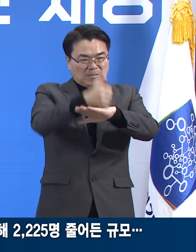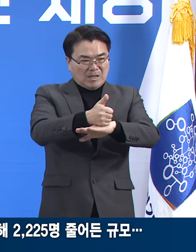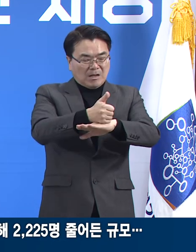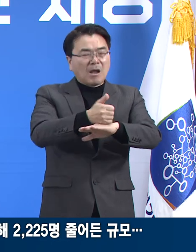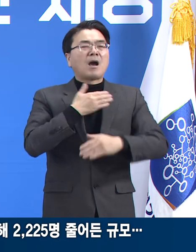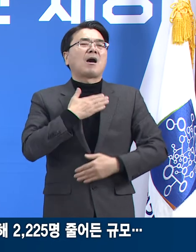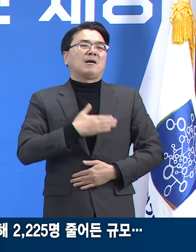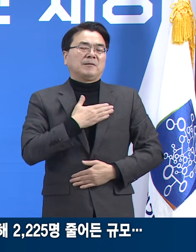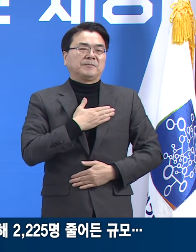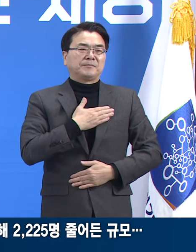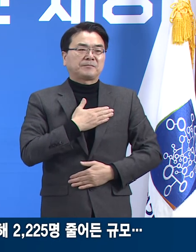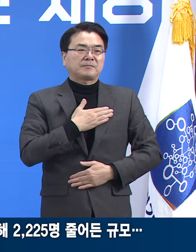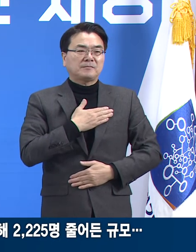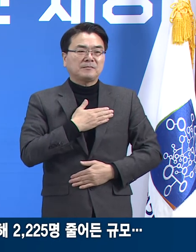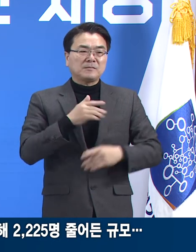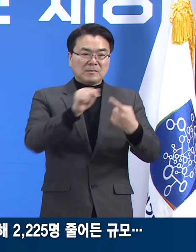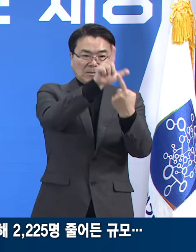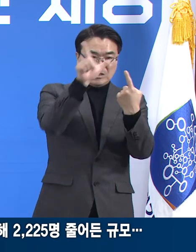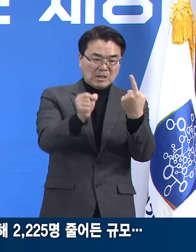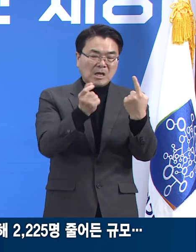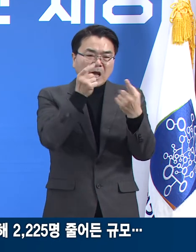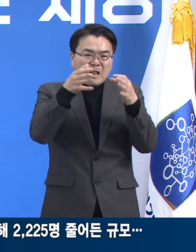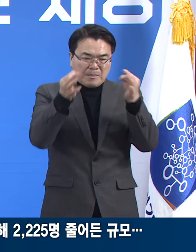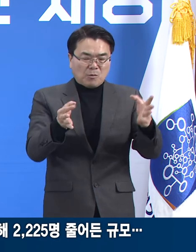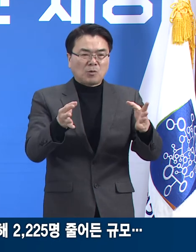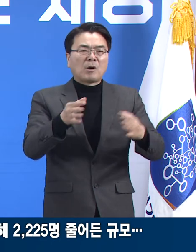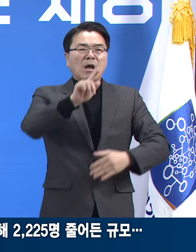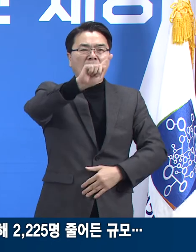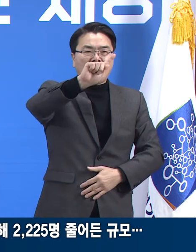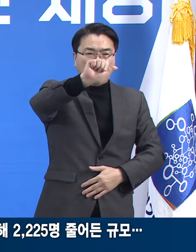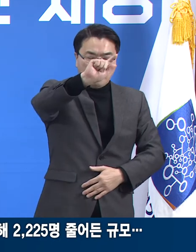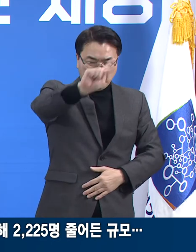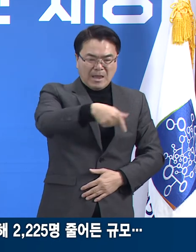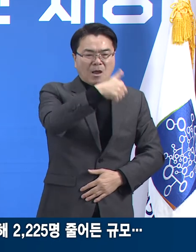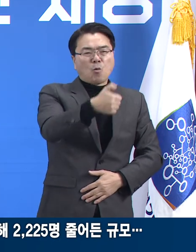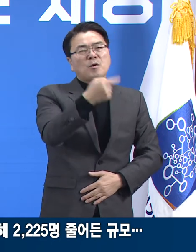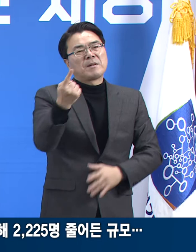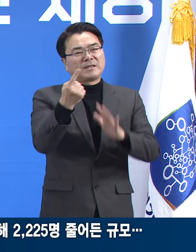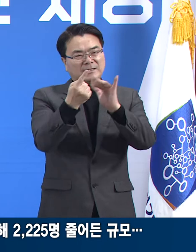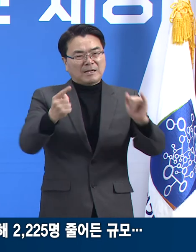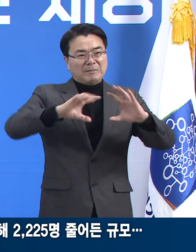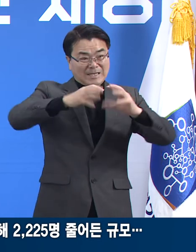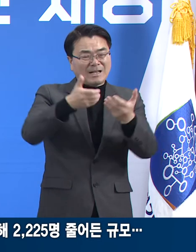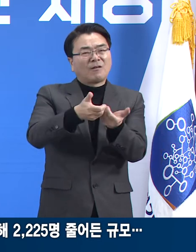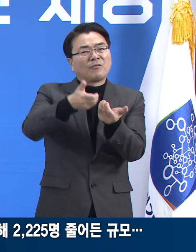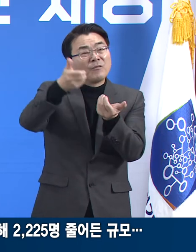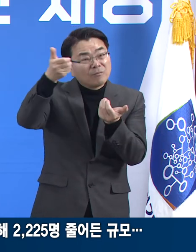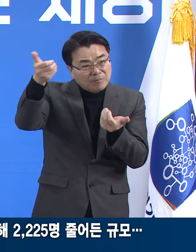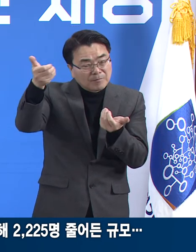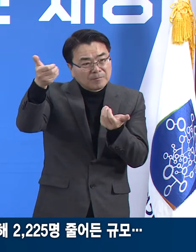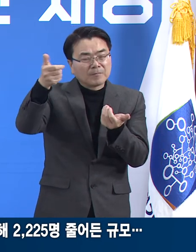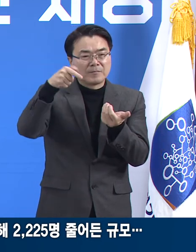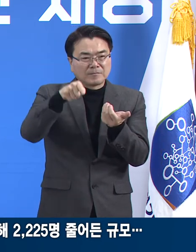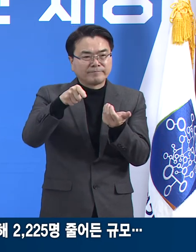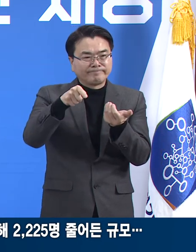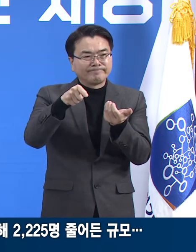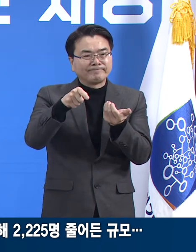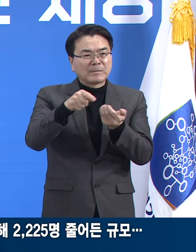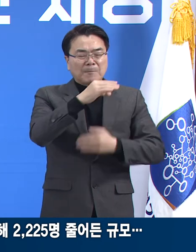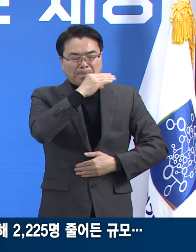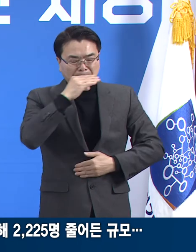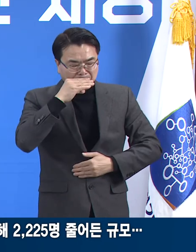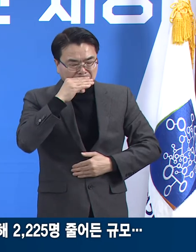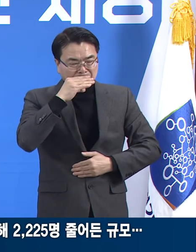안타깝게도 1월 한 달 동안 151분의 환자가 생명을 잃었습니다. 삼가 고인의 명복을